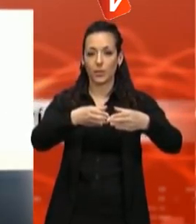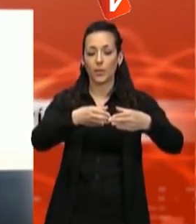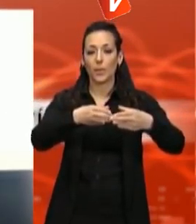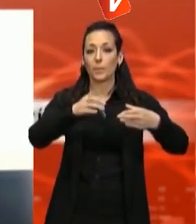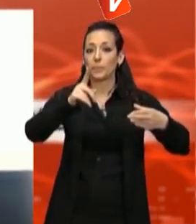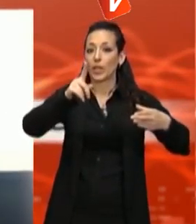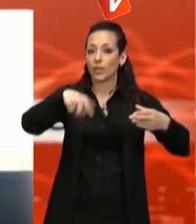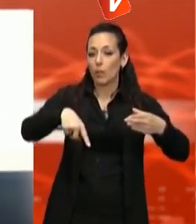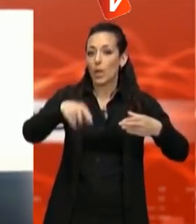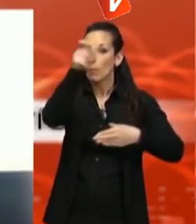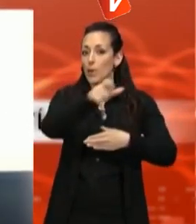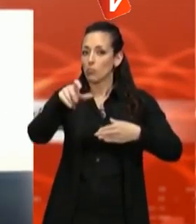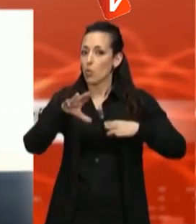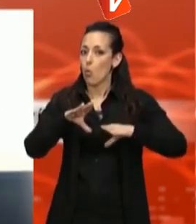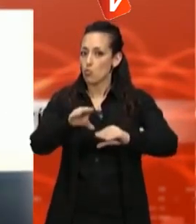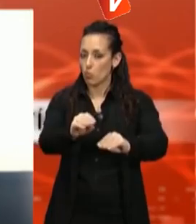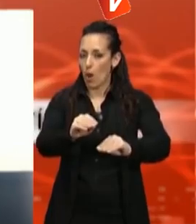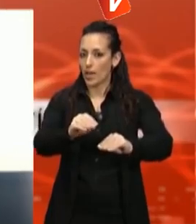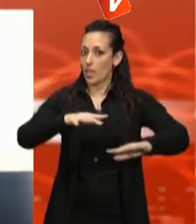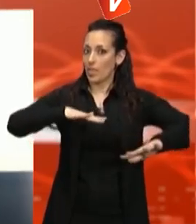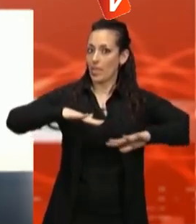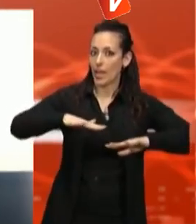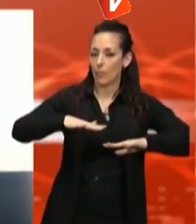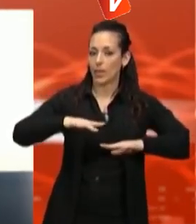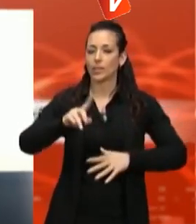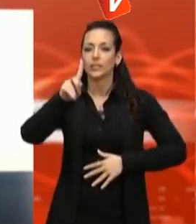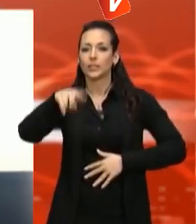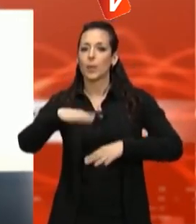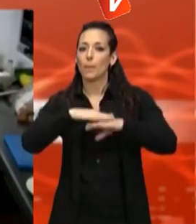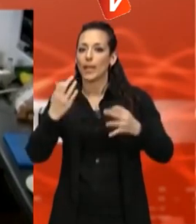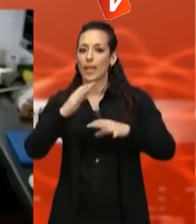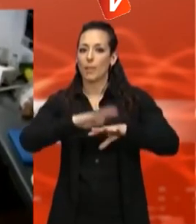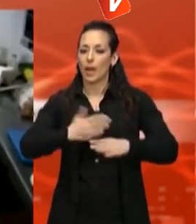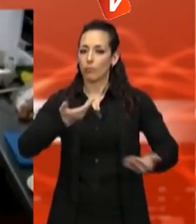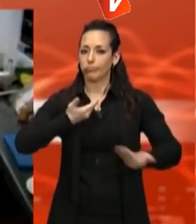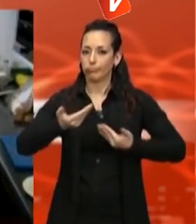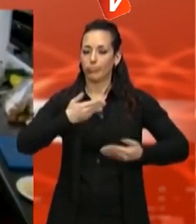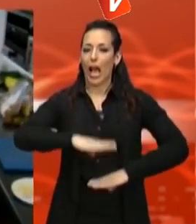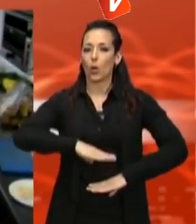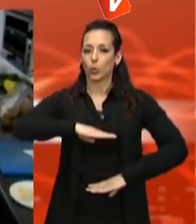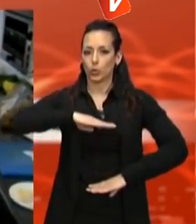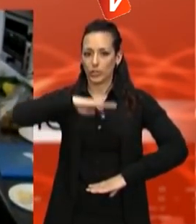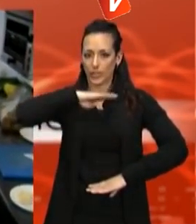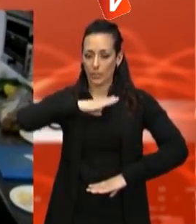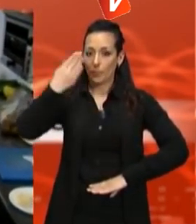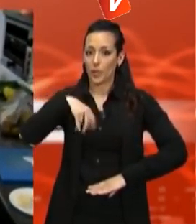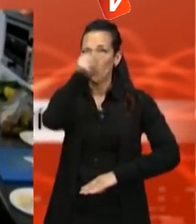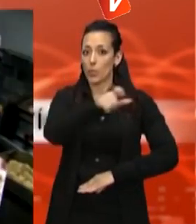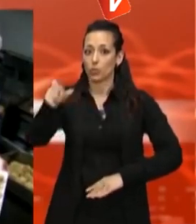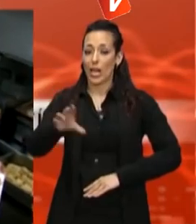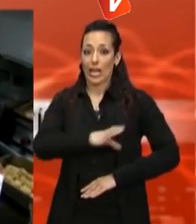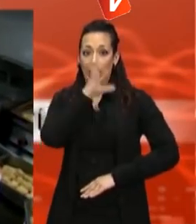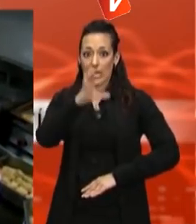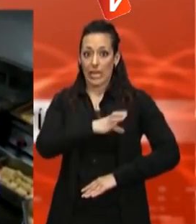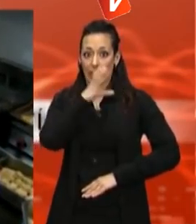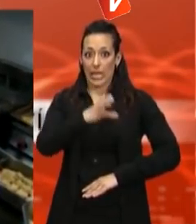usuàries, dinàmiques de foment de l'autoestima d'aquestes persones. Els clients del temps de la trobada podran ser